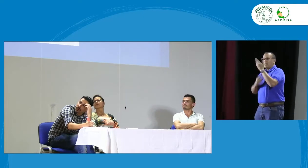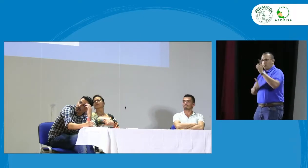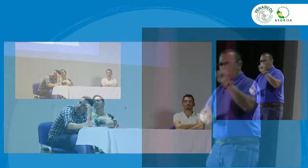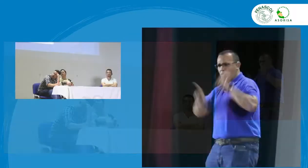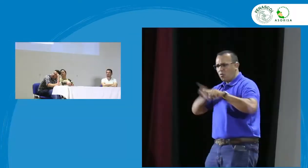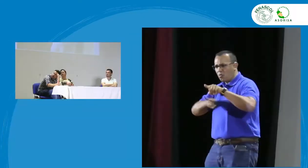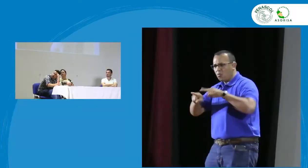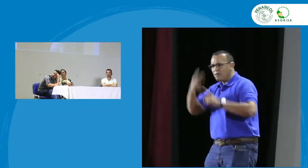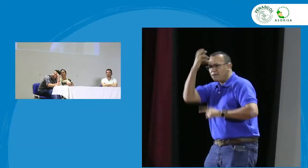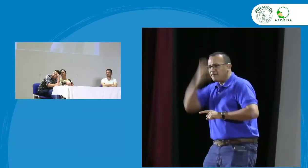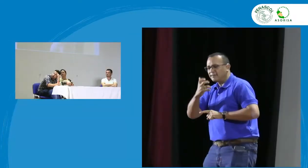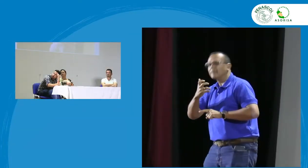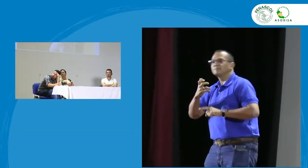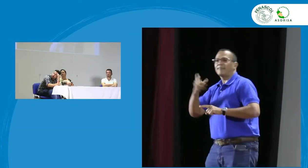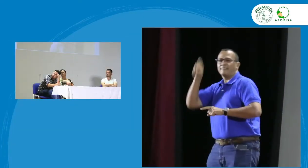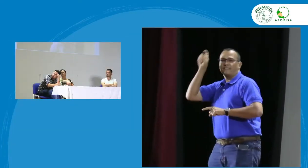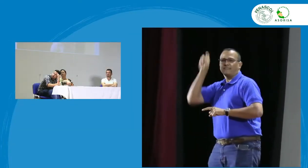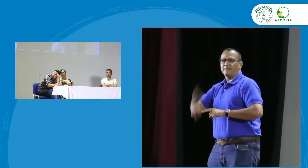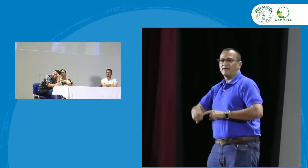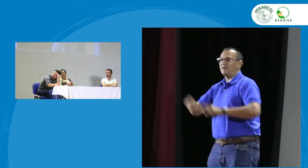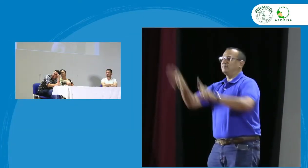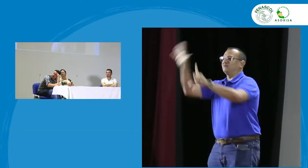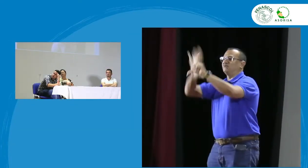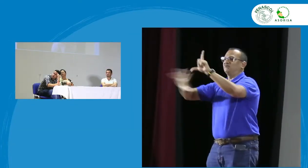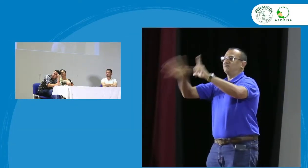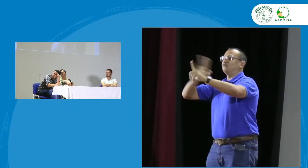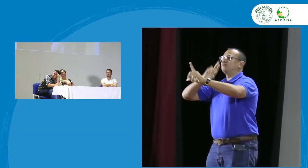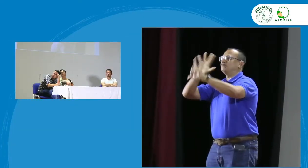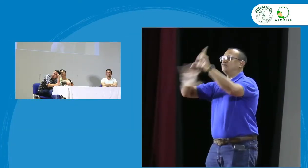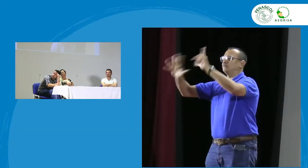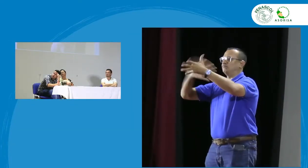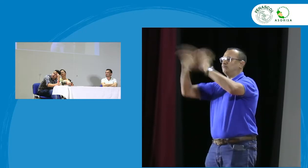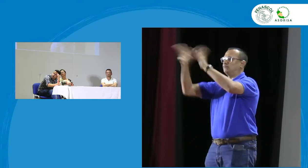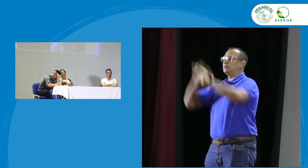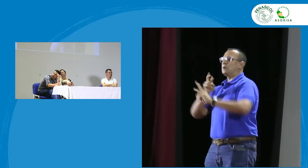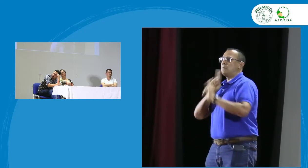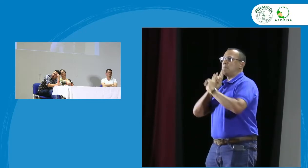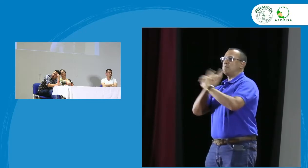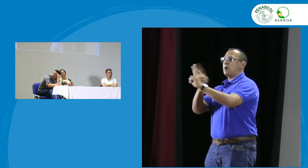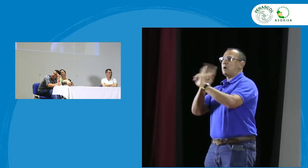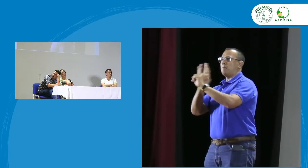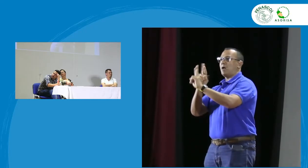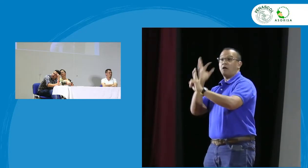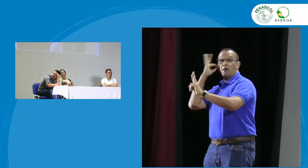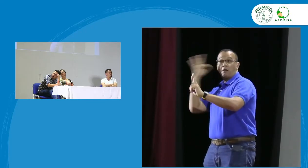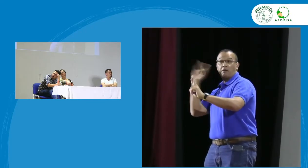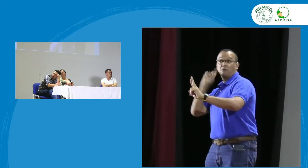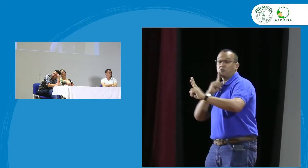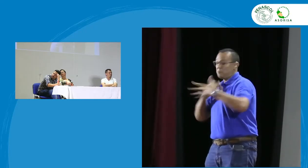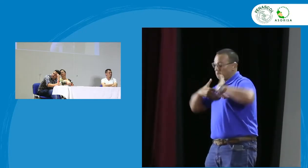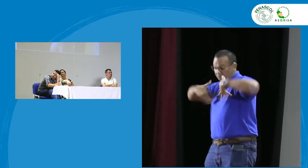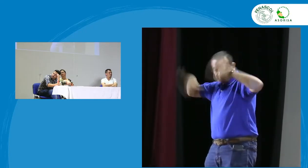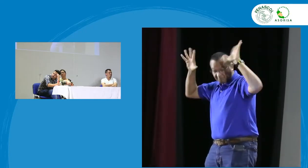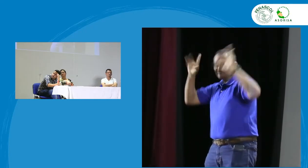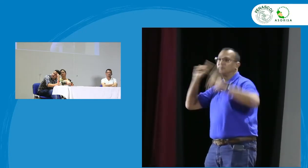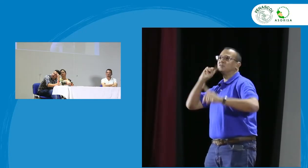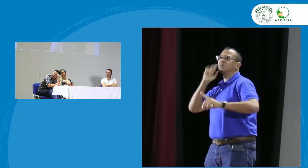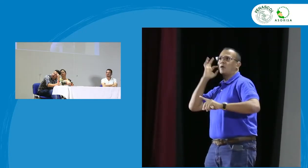de concurso docente para maestro bilingüe bicultural no sé si sea oyente o sea una